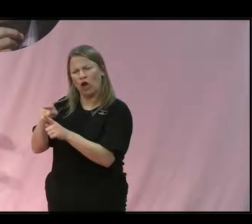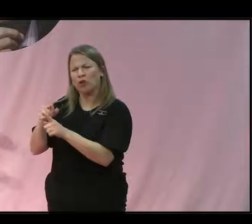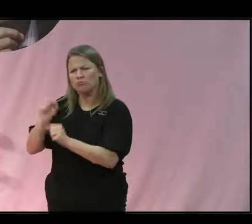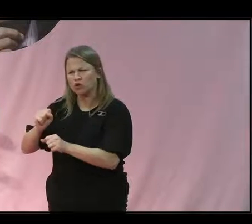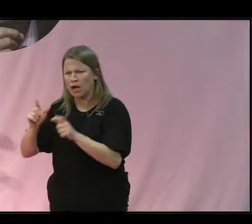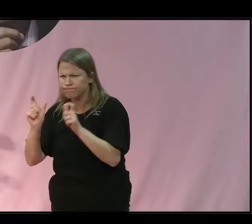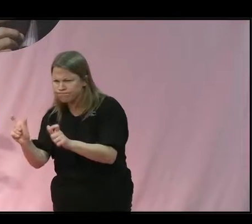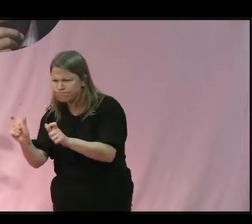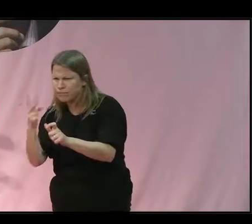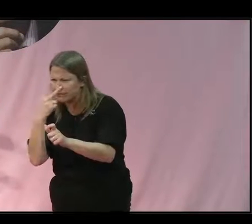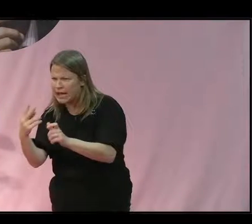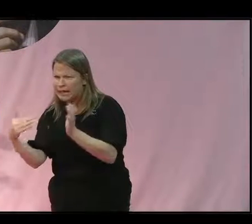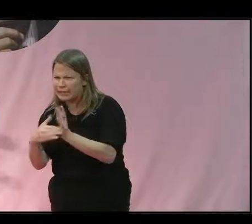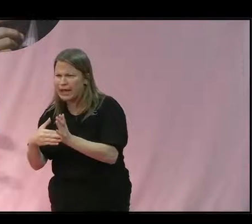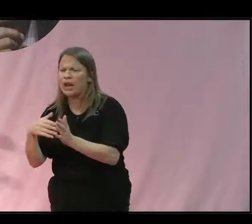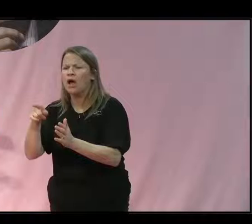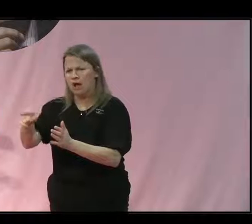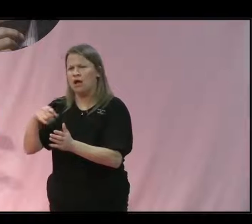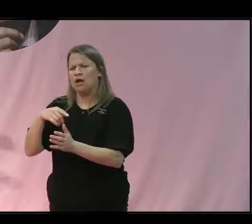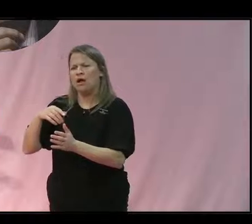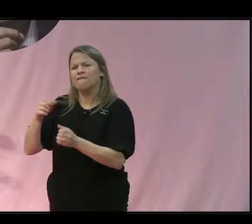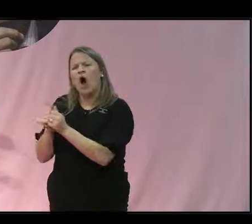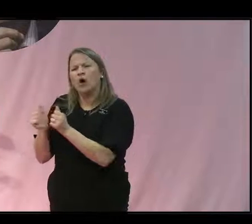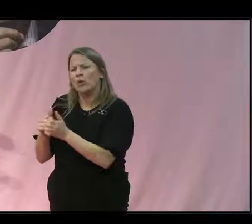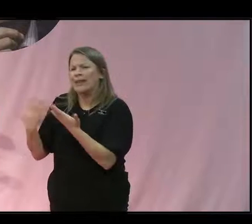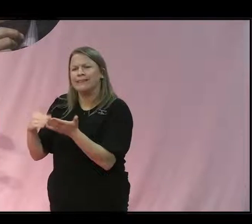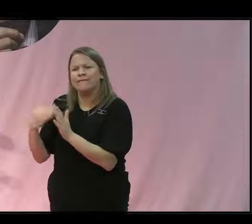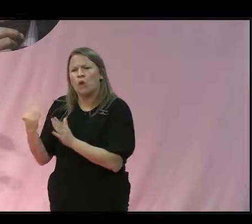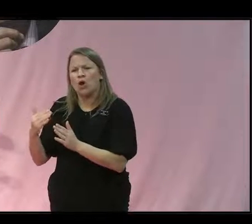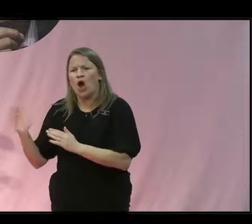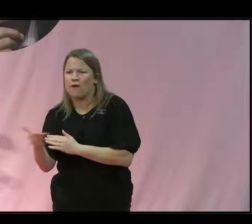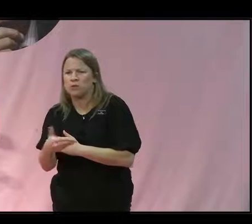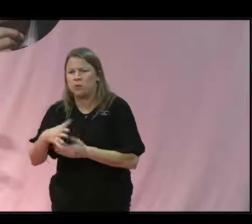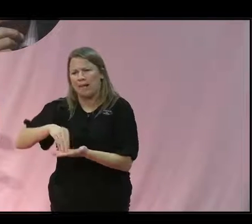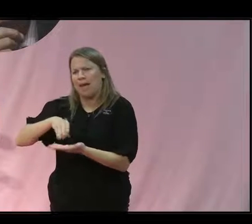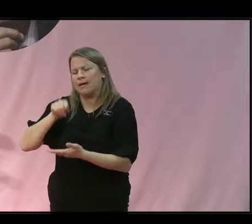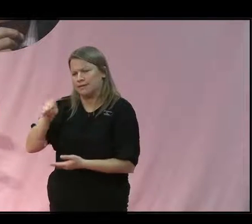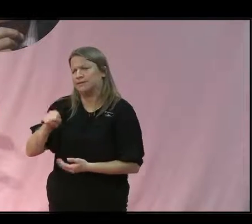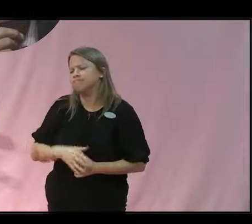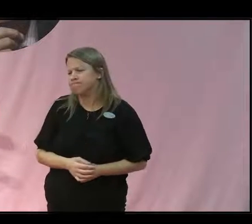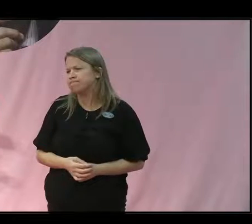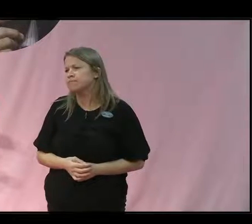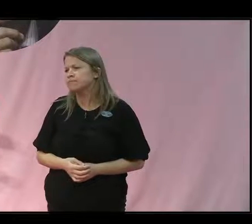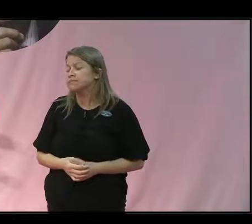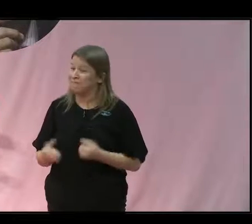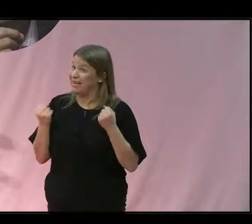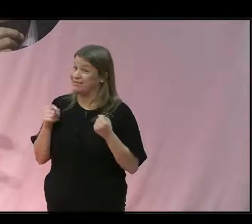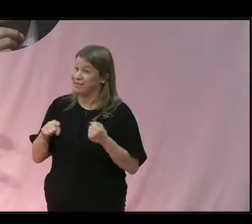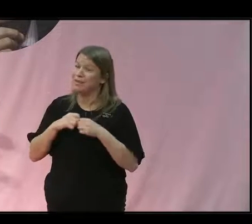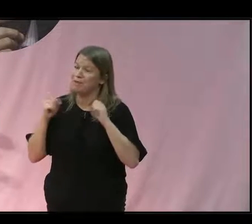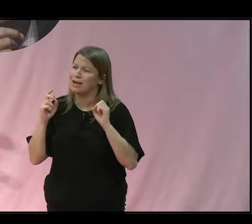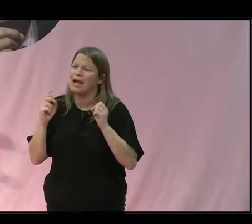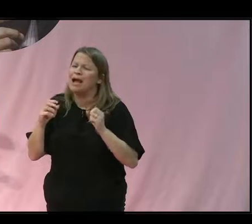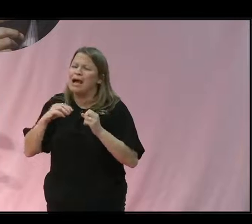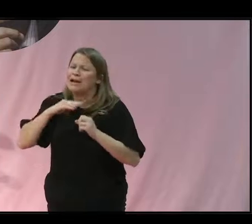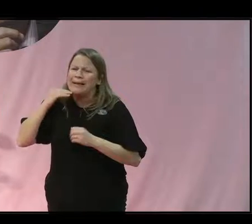importerar inte kommer från avskogande mark. Det här tror jag är ett jätteviktigt steg men vi ska också komma ihåg att det ensamt räcker